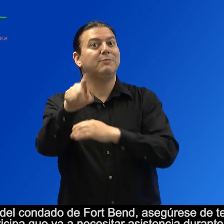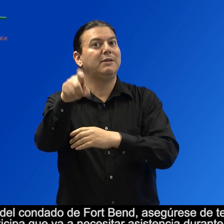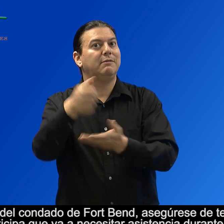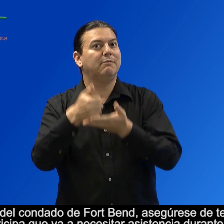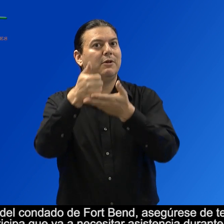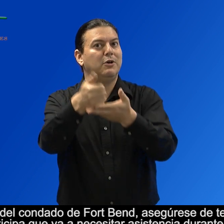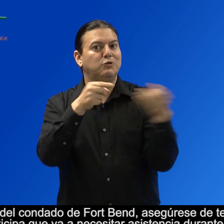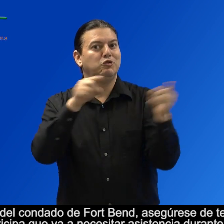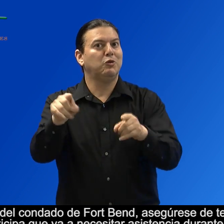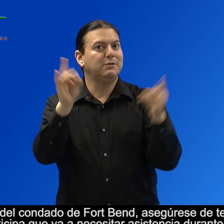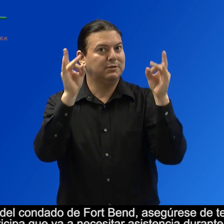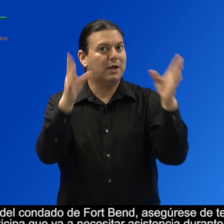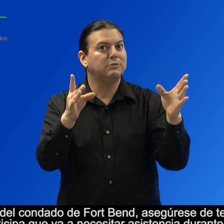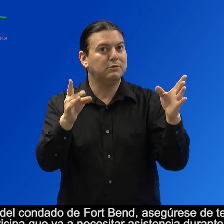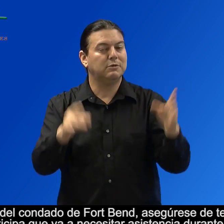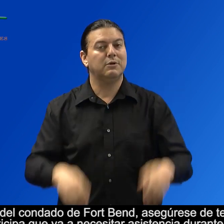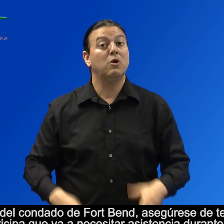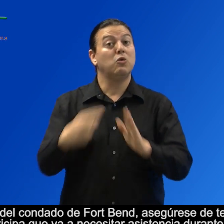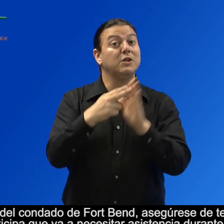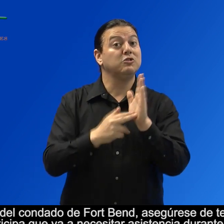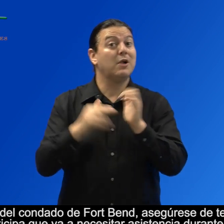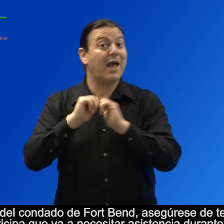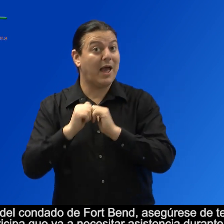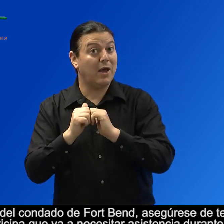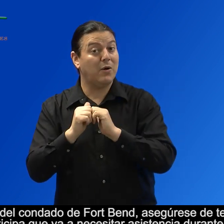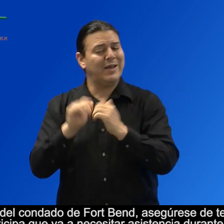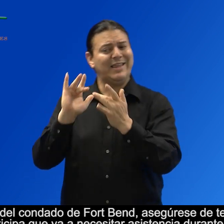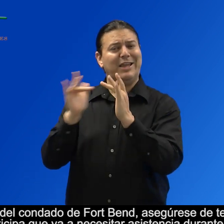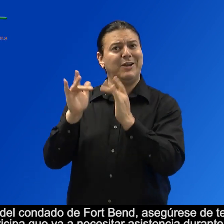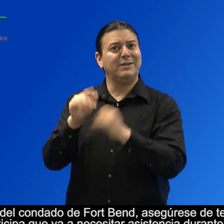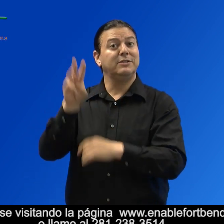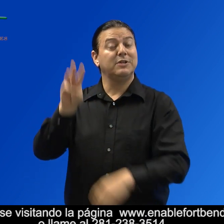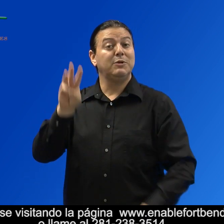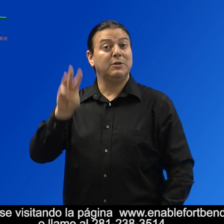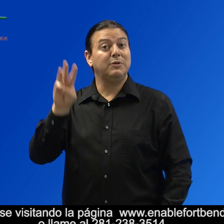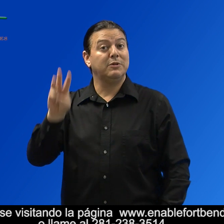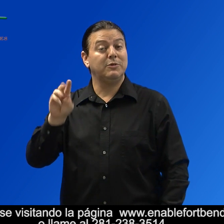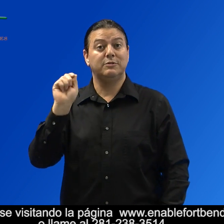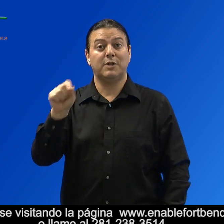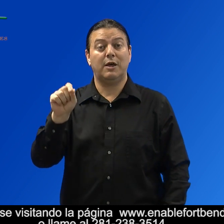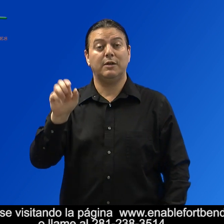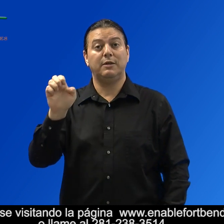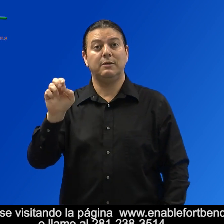anticipa que va a necesitar asistencia durante un desastre. Regístrese visitando la página